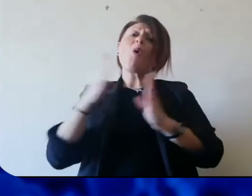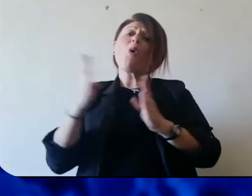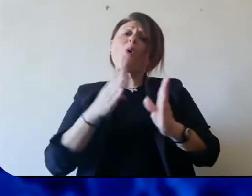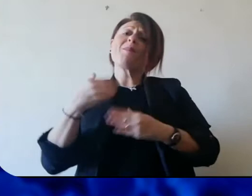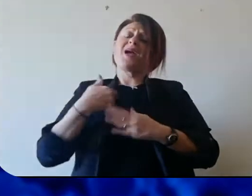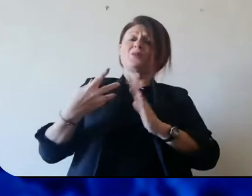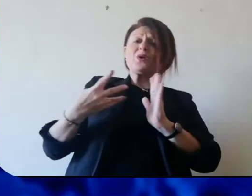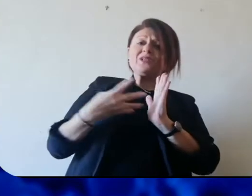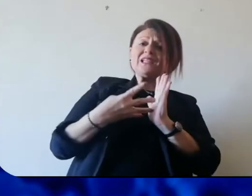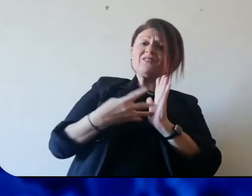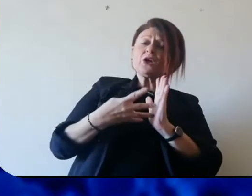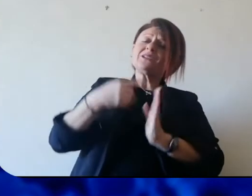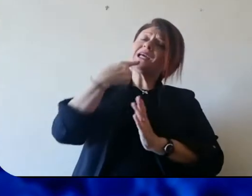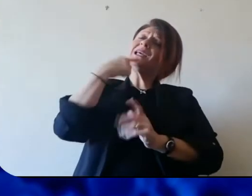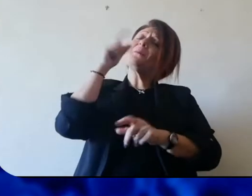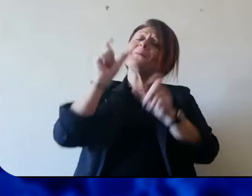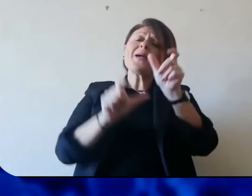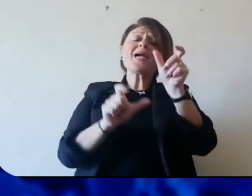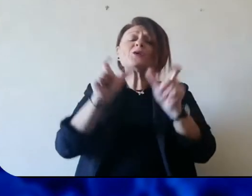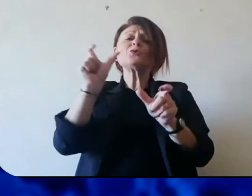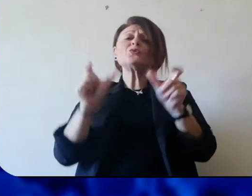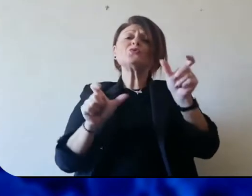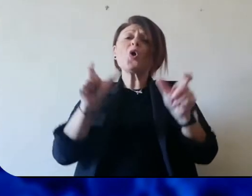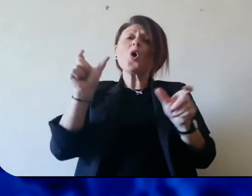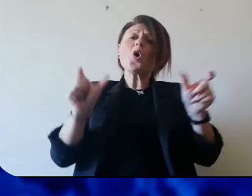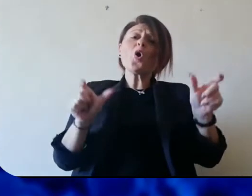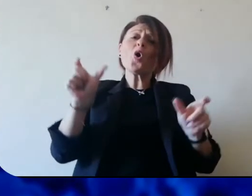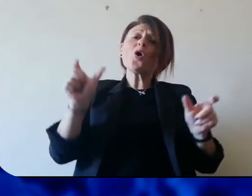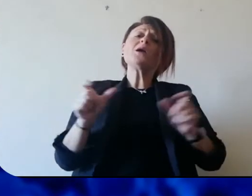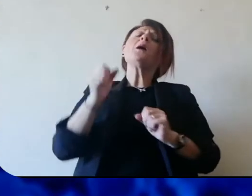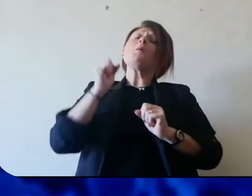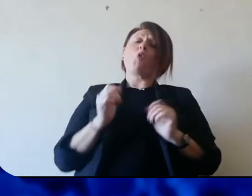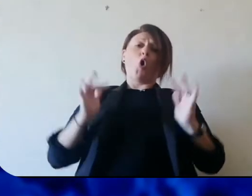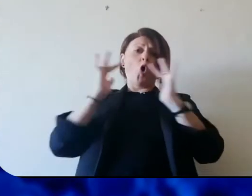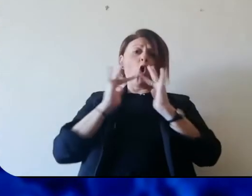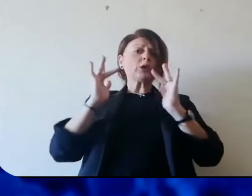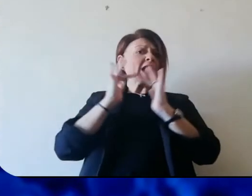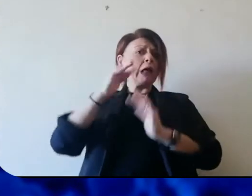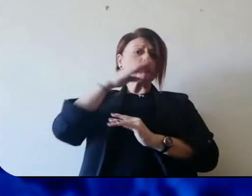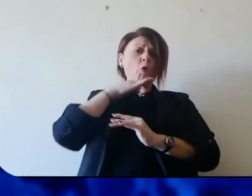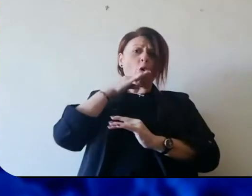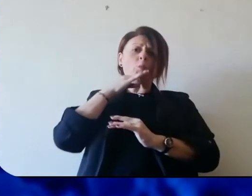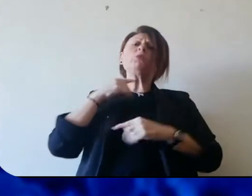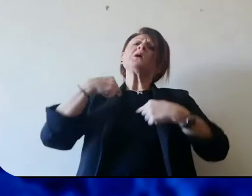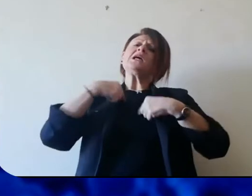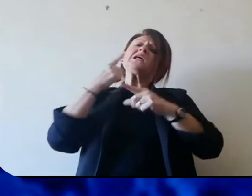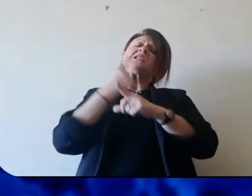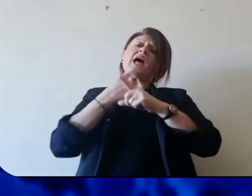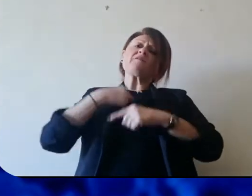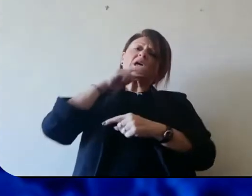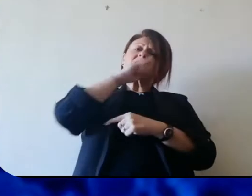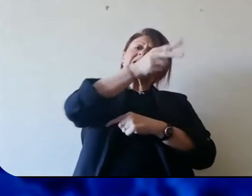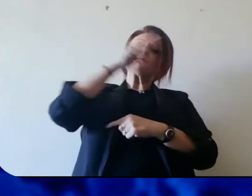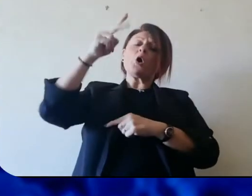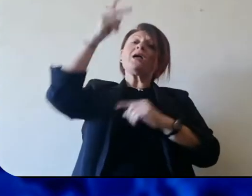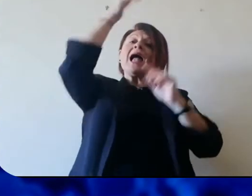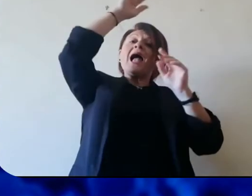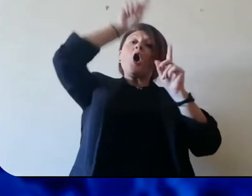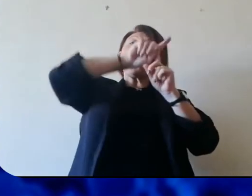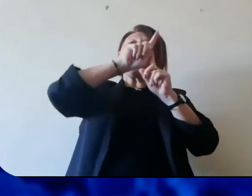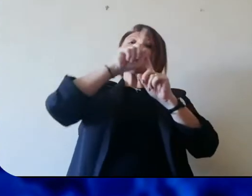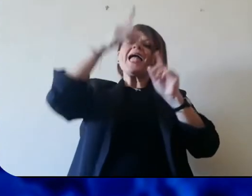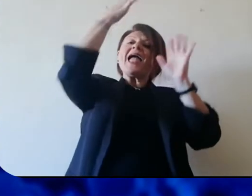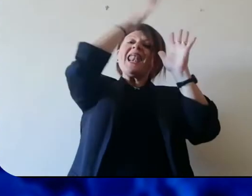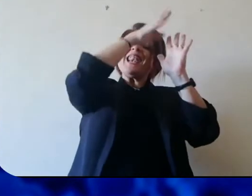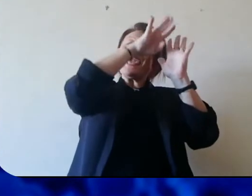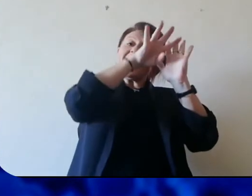che si sta vivendo in questo momento particolare, tutte le persone appunto che scontattano il Comune per questo motivo vengono ricontattate o comunque vengono